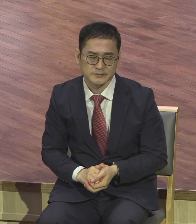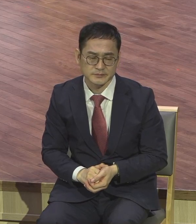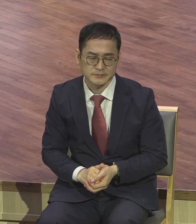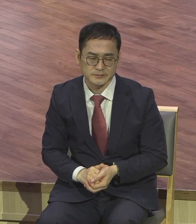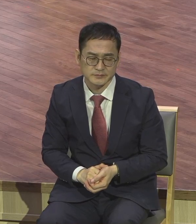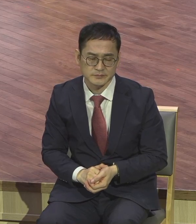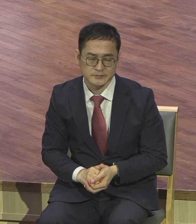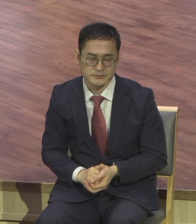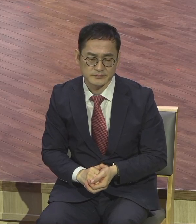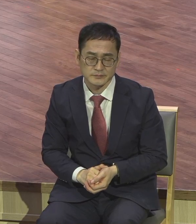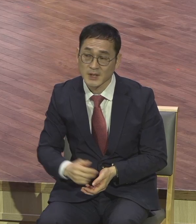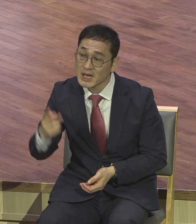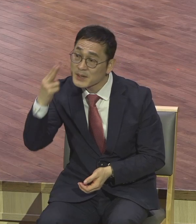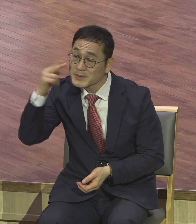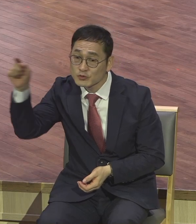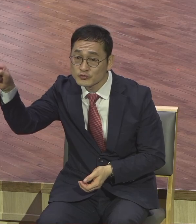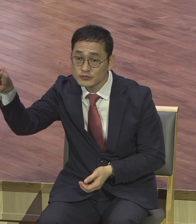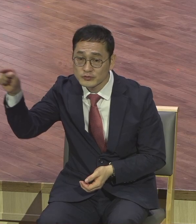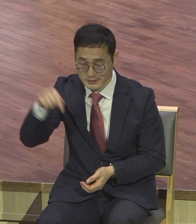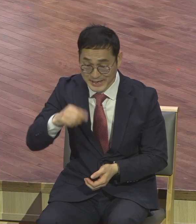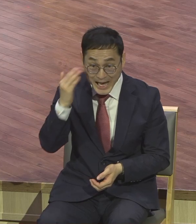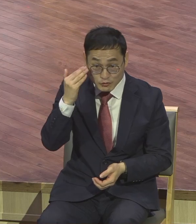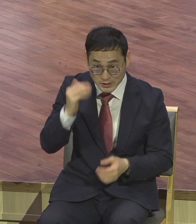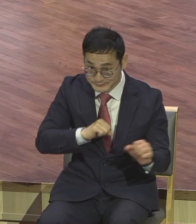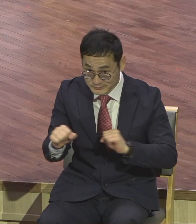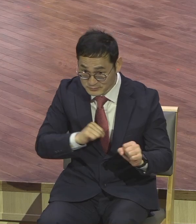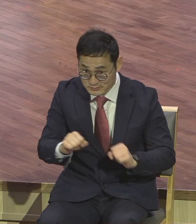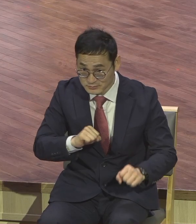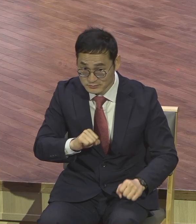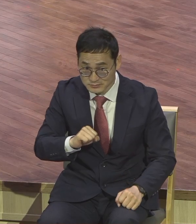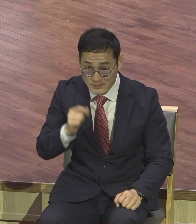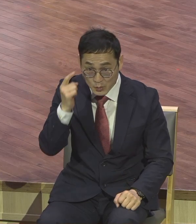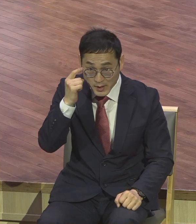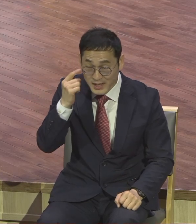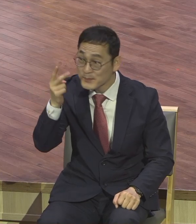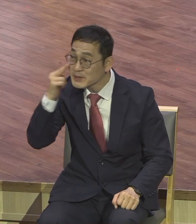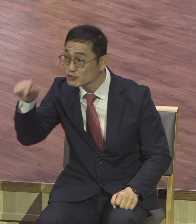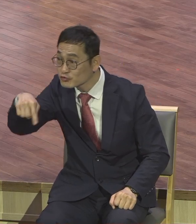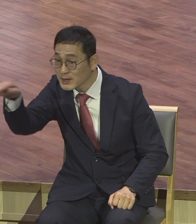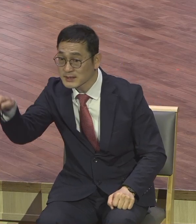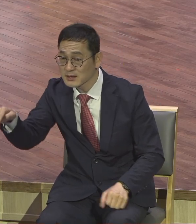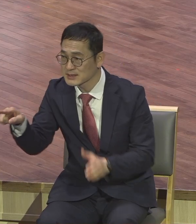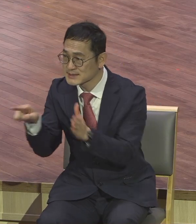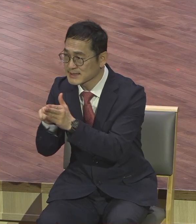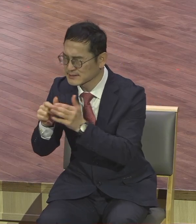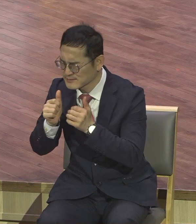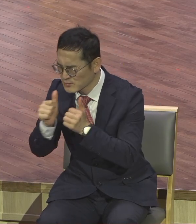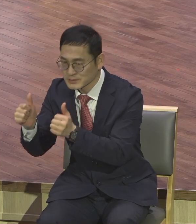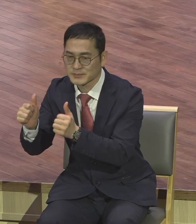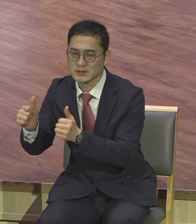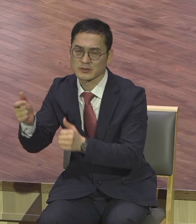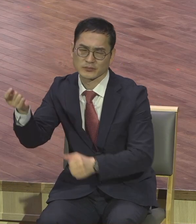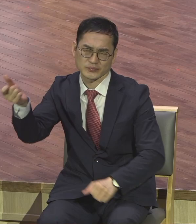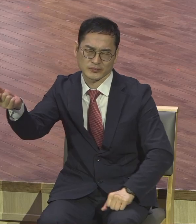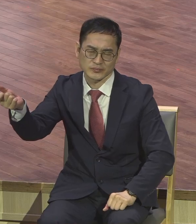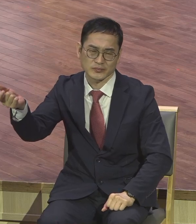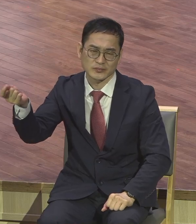미국에서는 미국 교회들이 깨어있는 교회들이 많지 않지만은 거의 대부분 다 미국